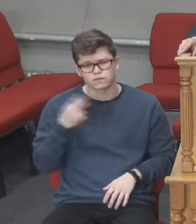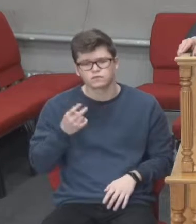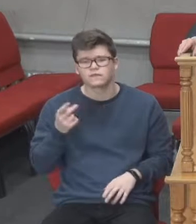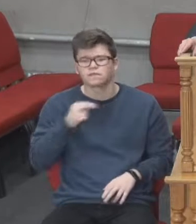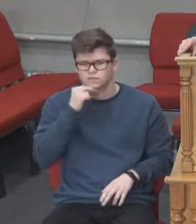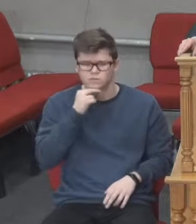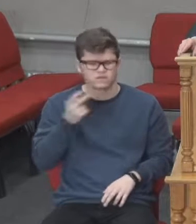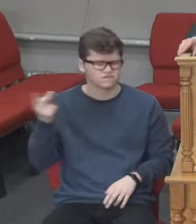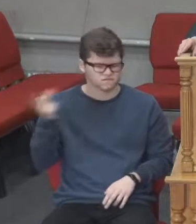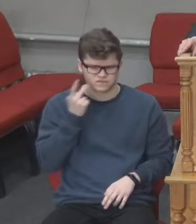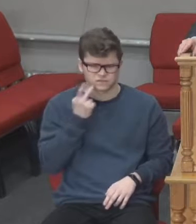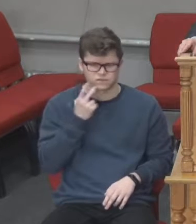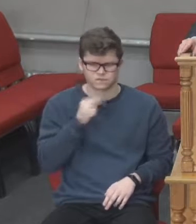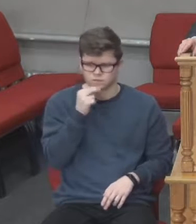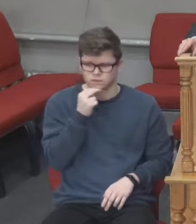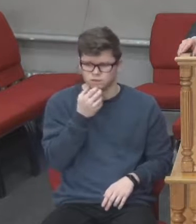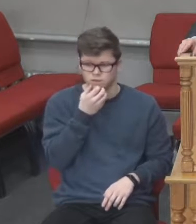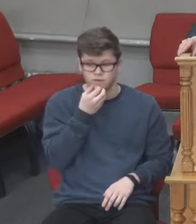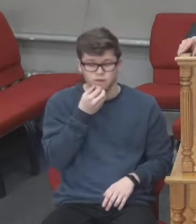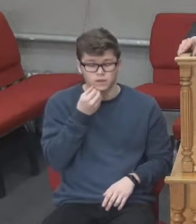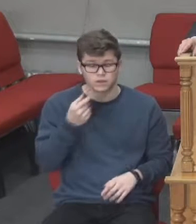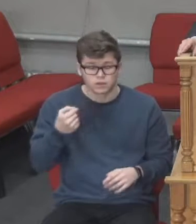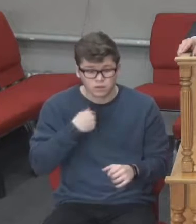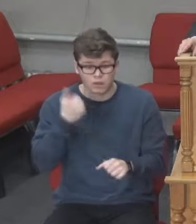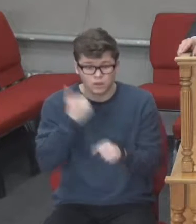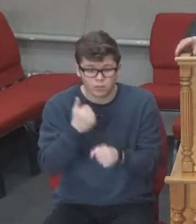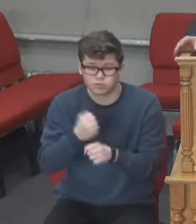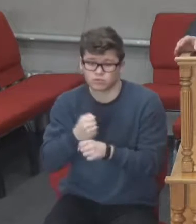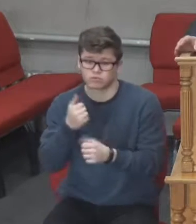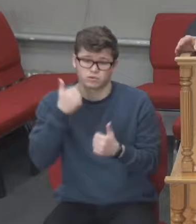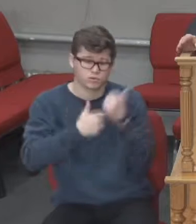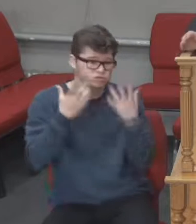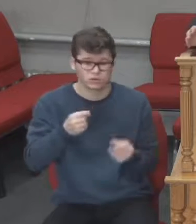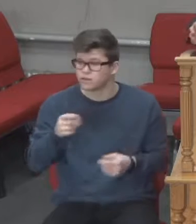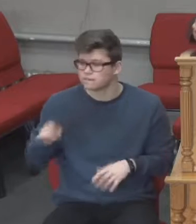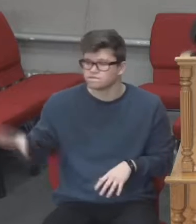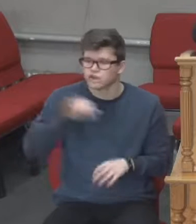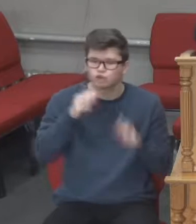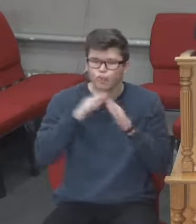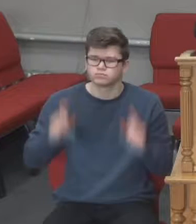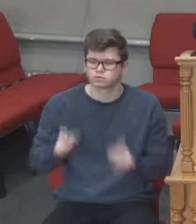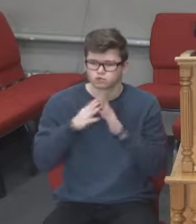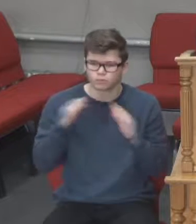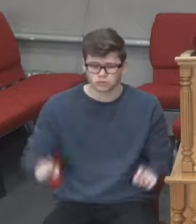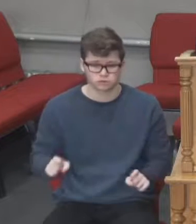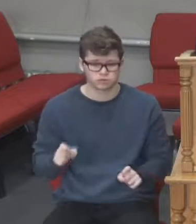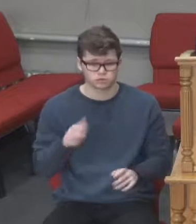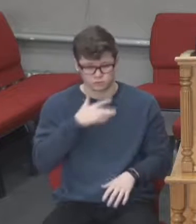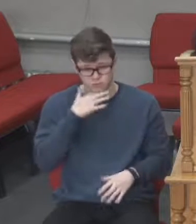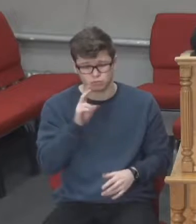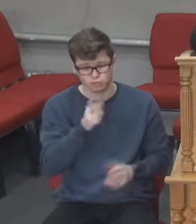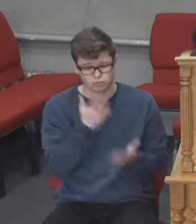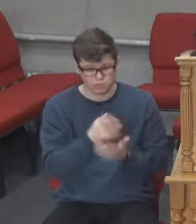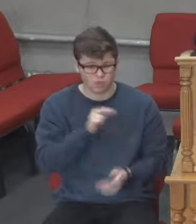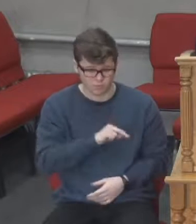Ми виконуємо працю повсякденну. Не всі люди вдома сидять. Зараз працюють